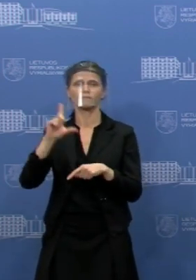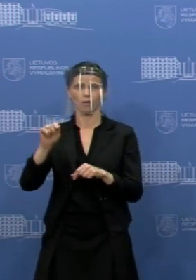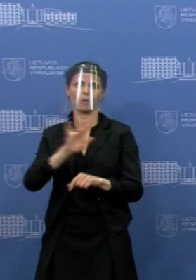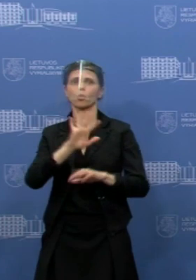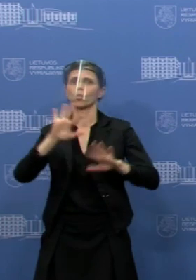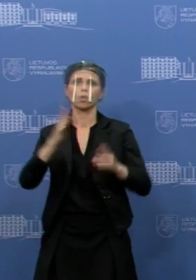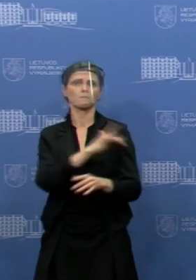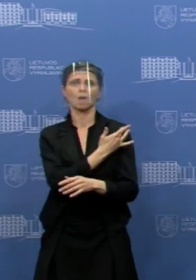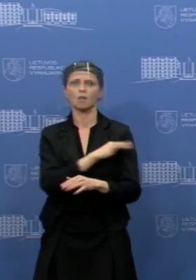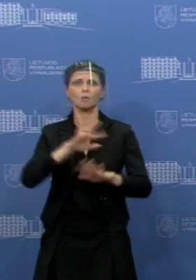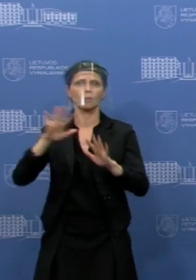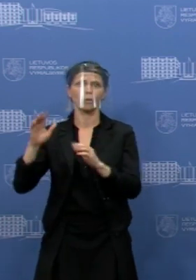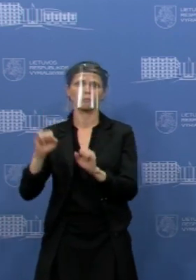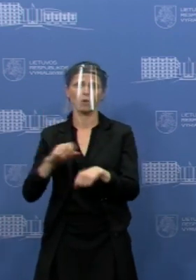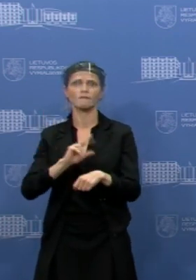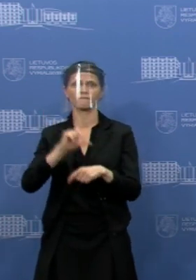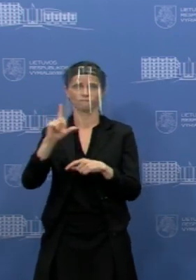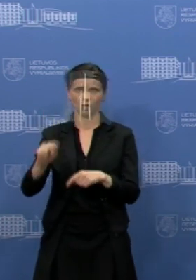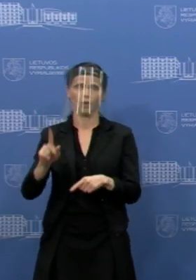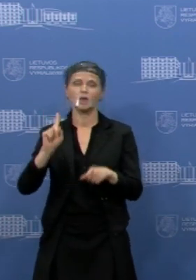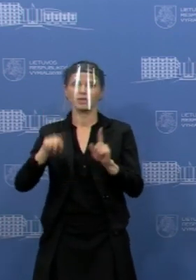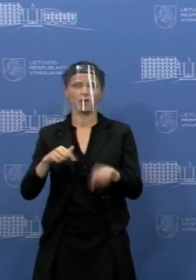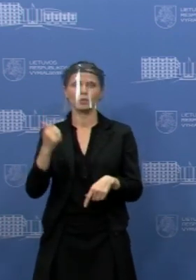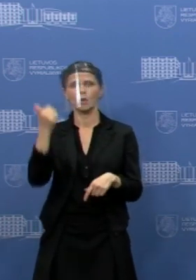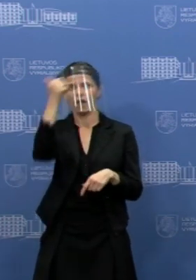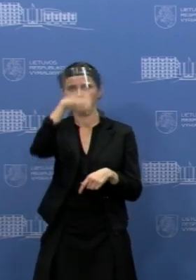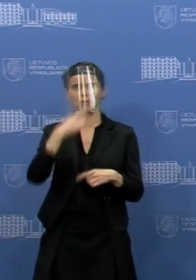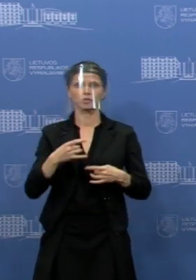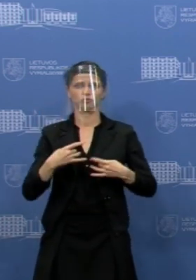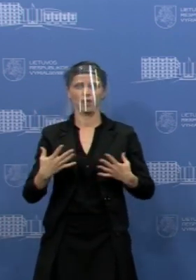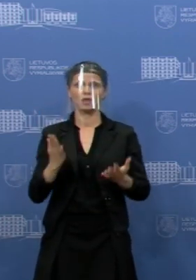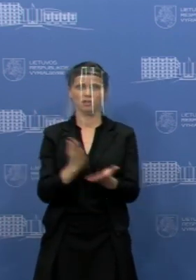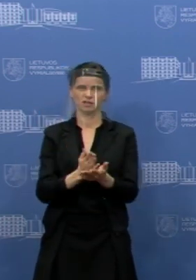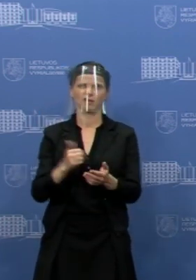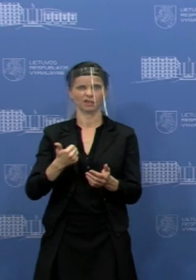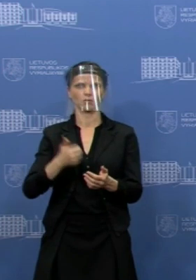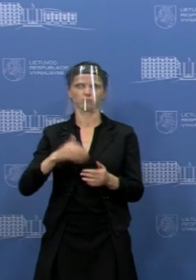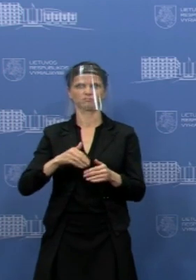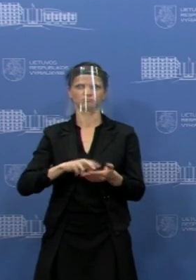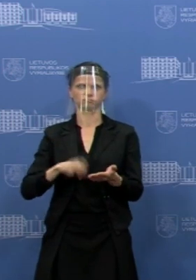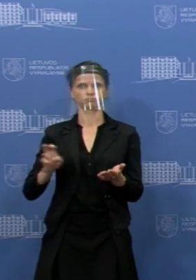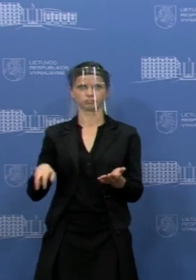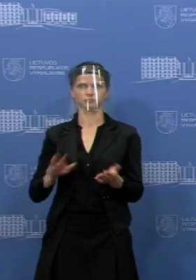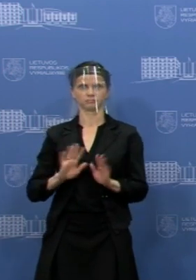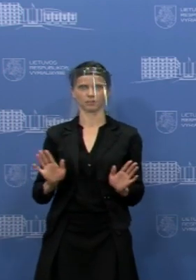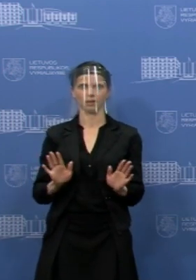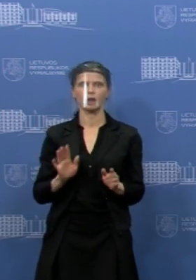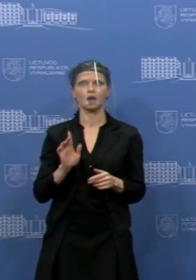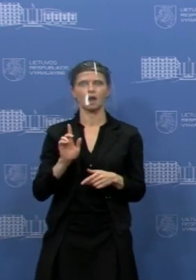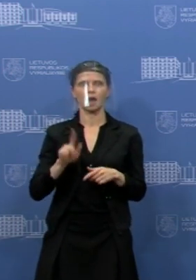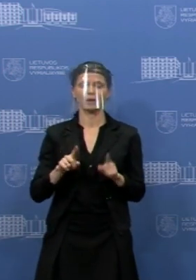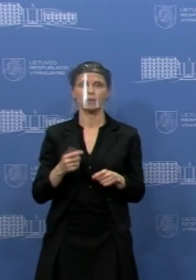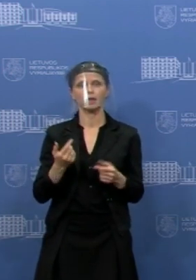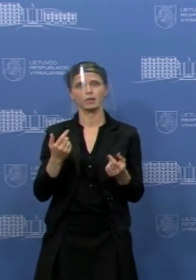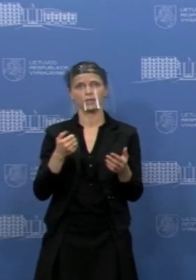Taip pat yra rekomenduojama atsisakyti asmeninių švenčių privačios erdvėse, arba jas organizuoti nedaugiau